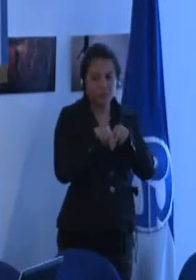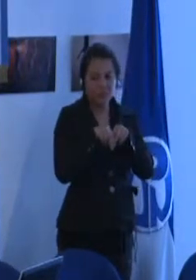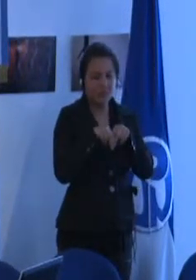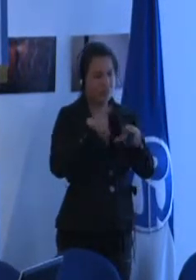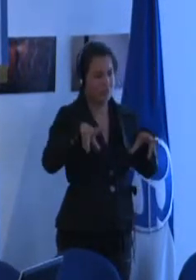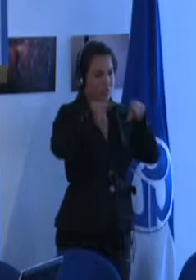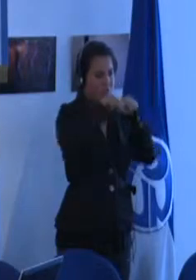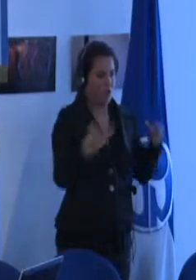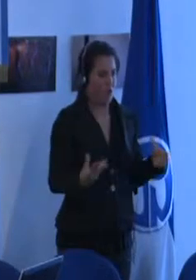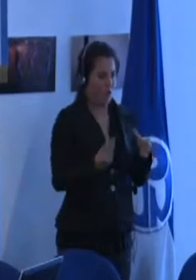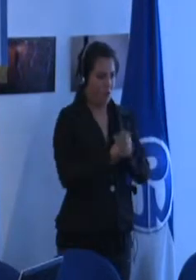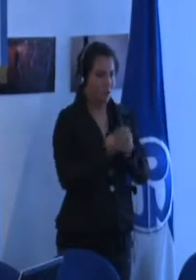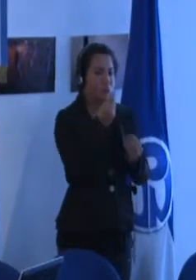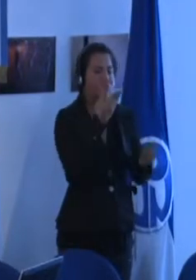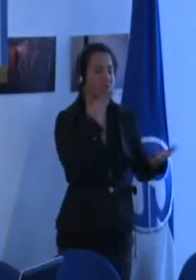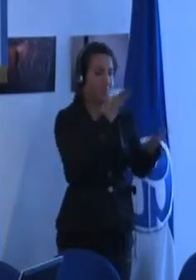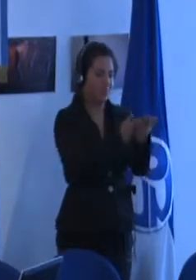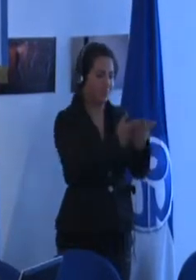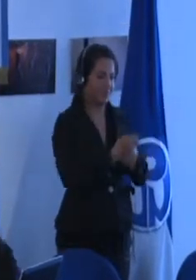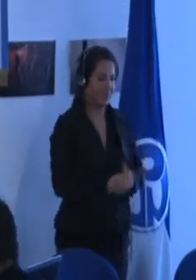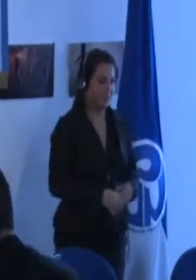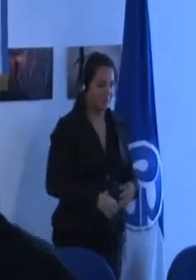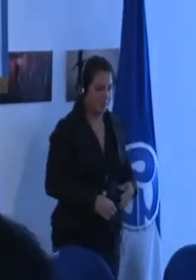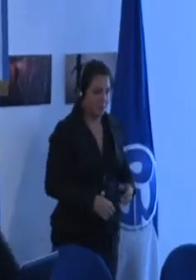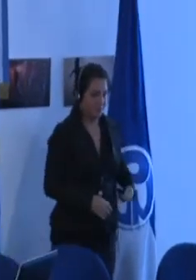sea inclusiva les agradezco